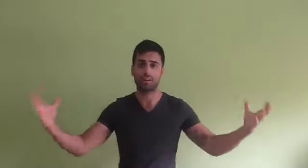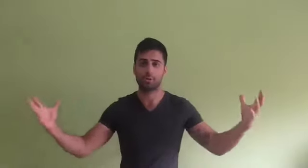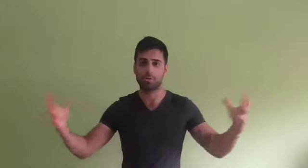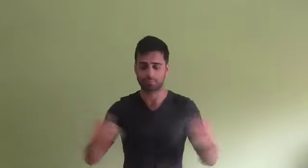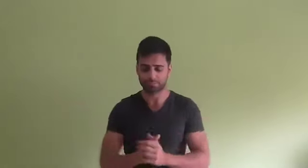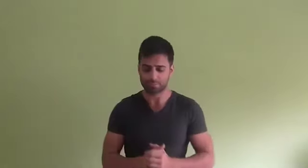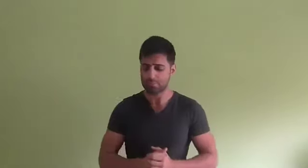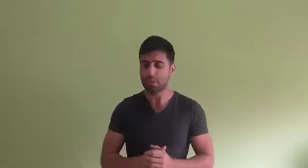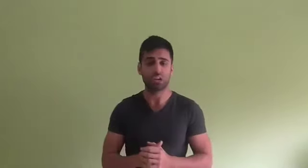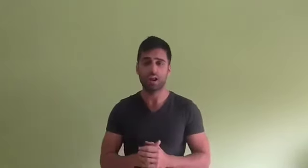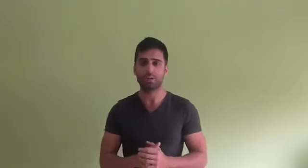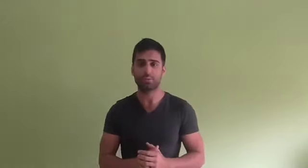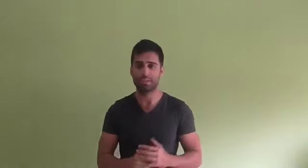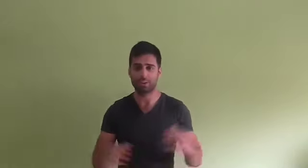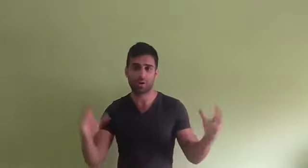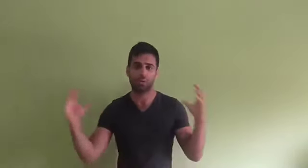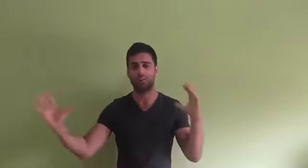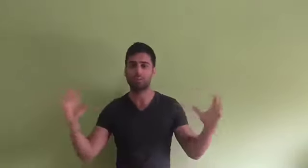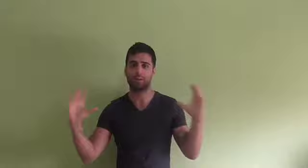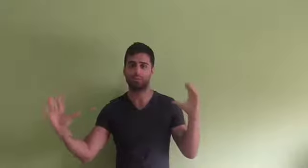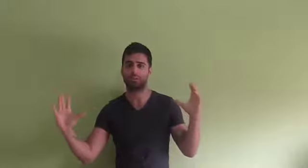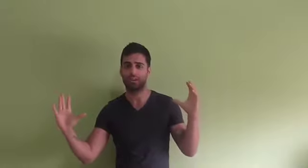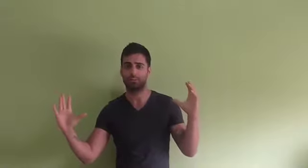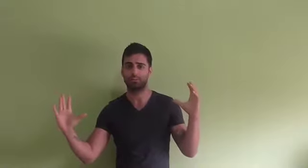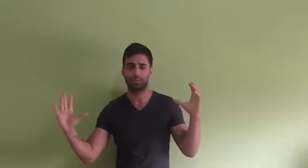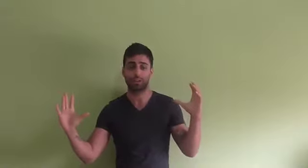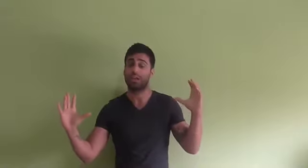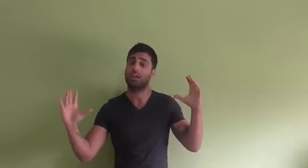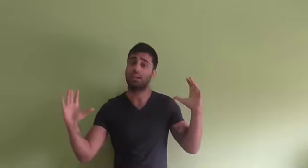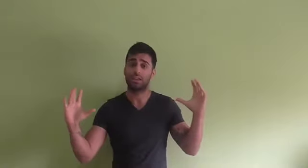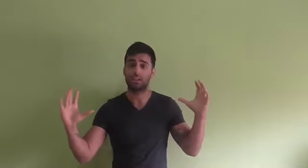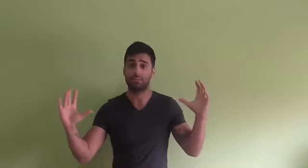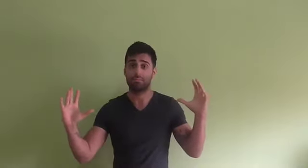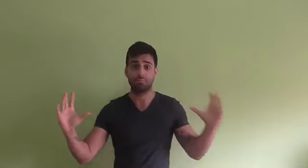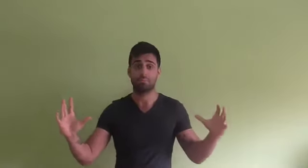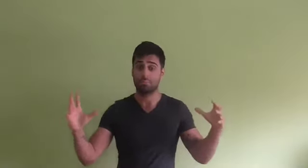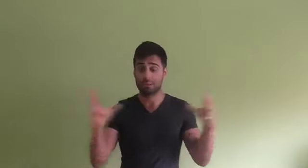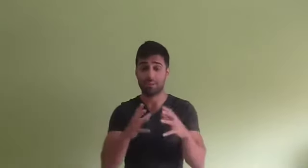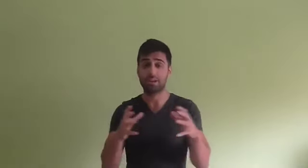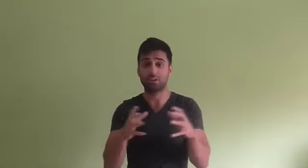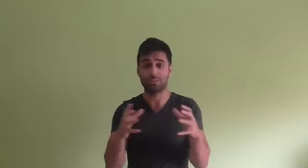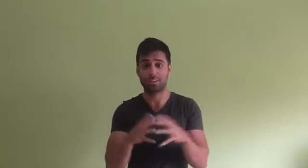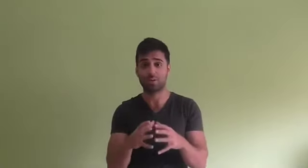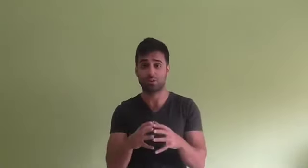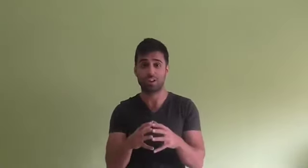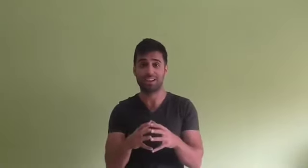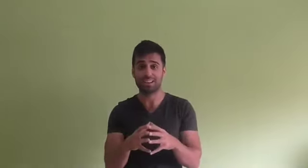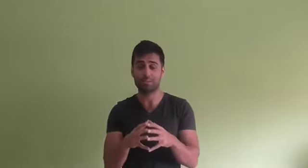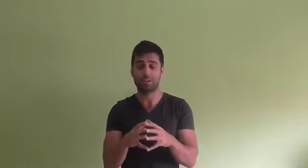extremo. A lo largo de mi vida yo he jugado con ambos extremos. Y mis amigos, mi círculo social íntimo